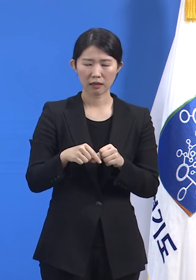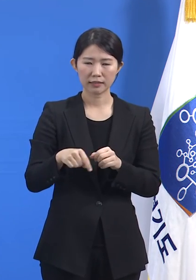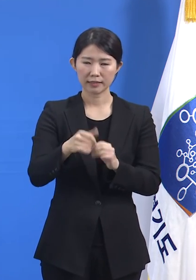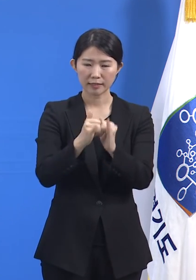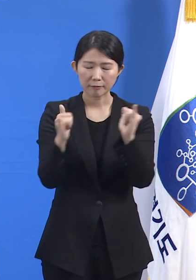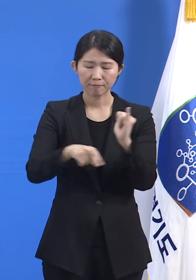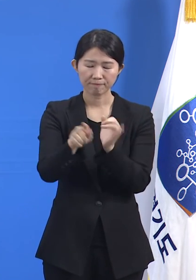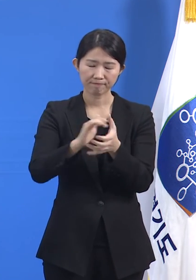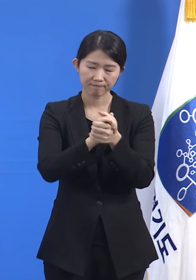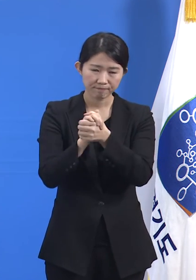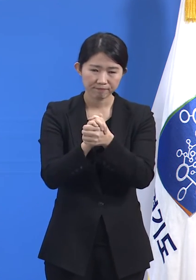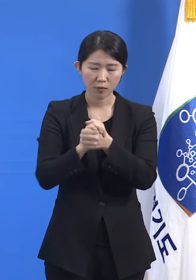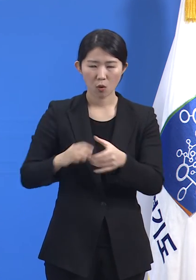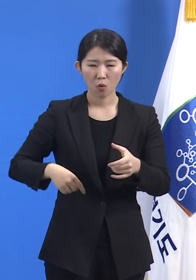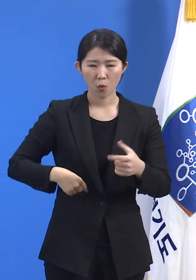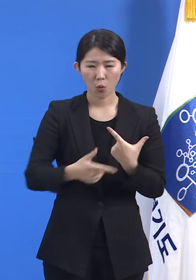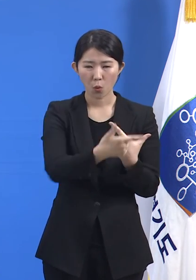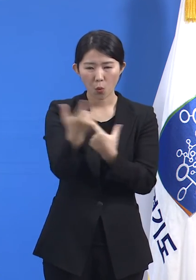중요합니다.